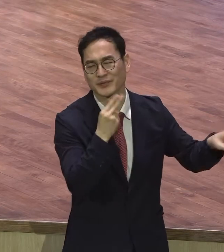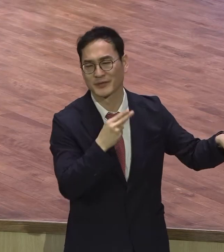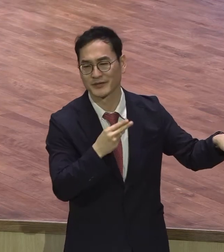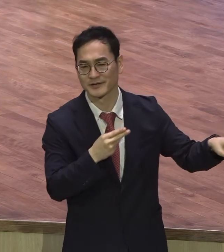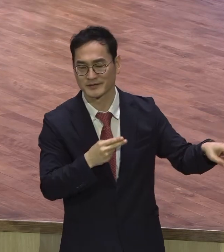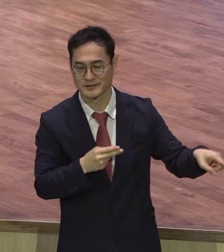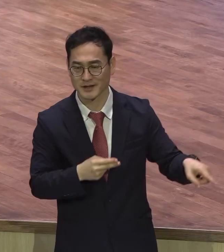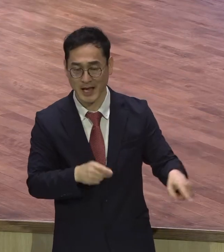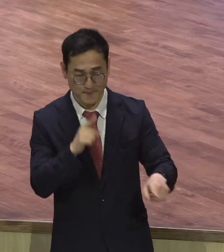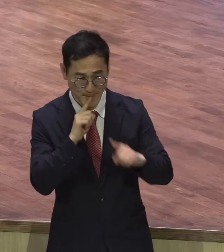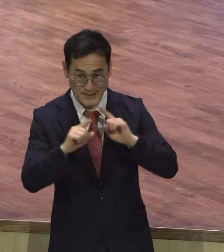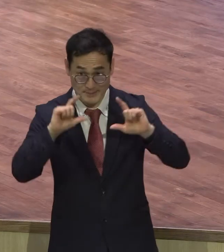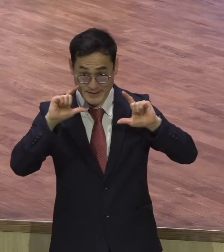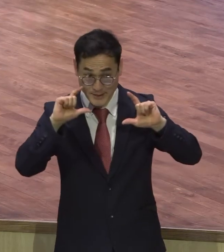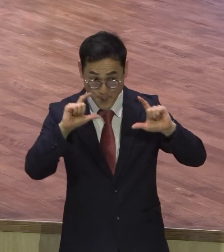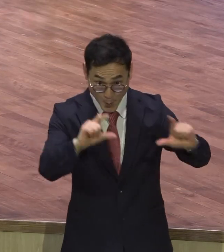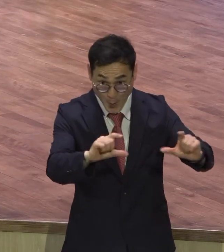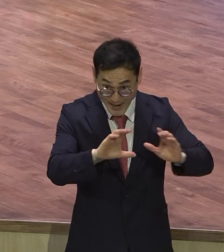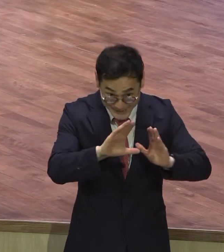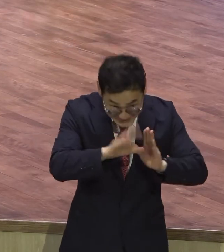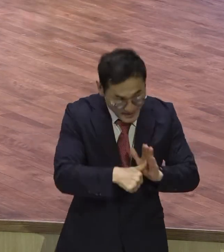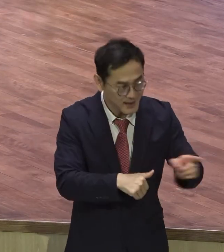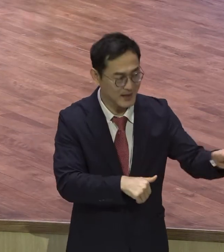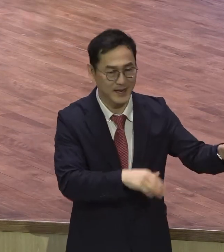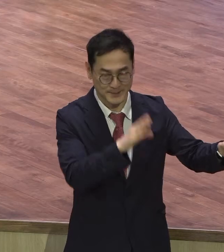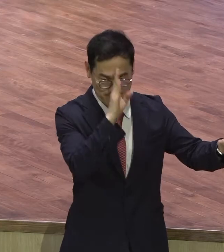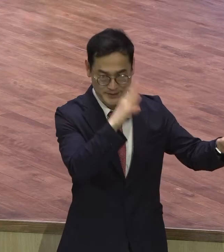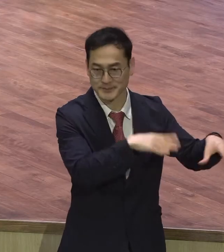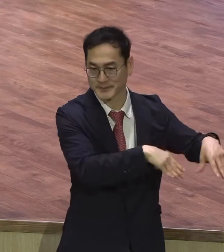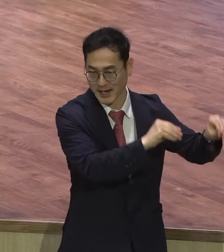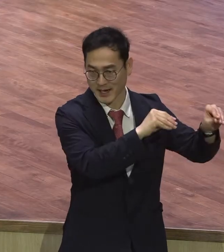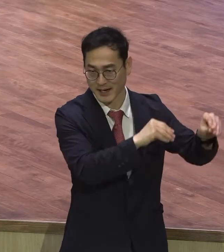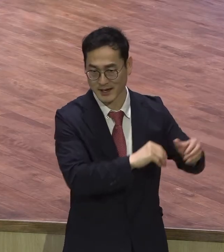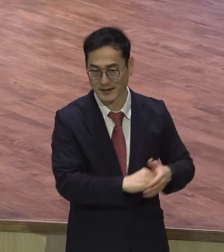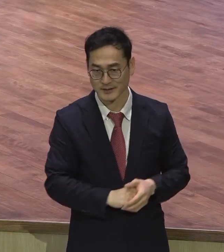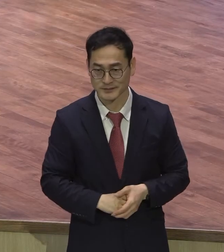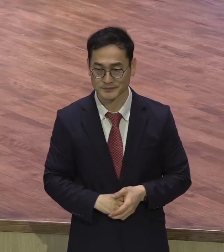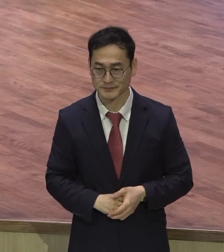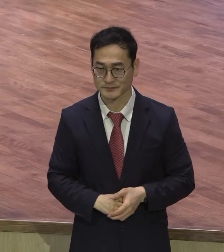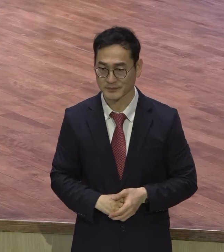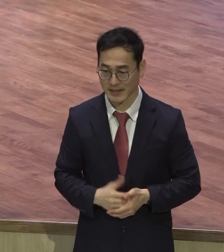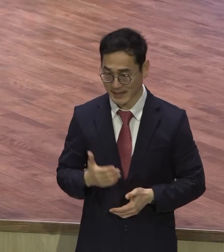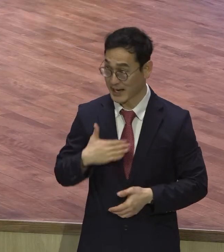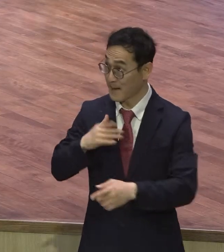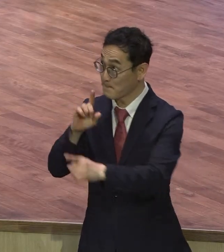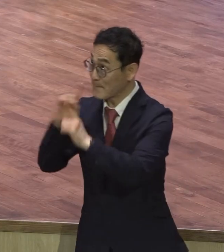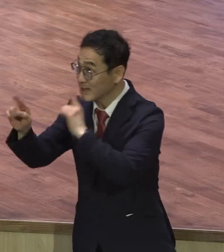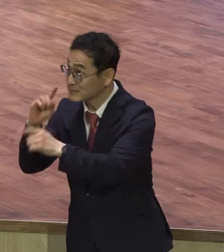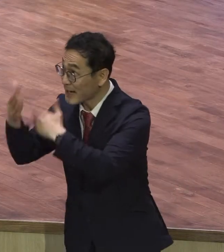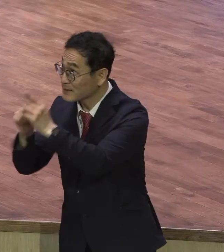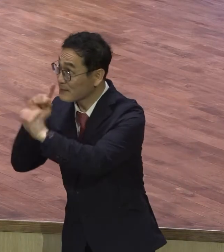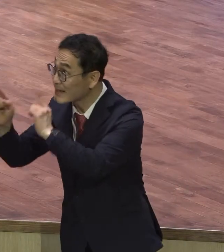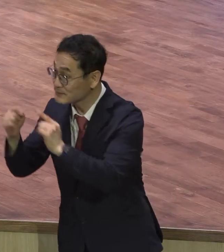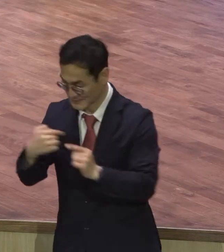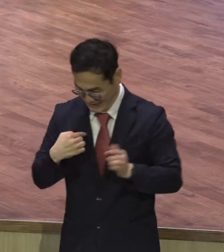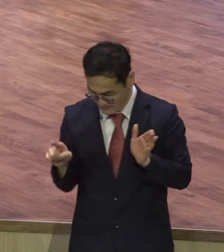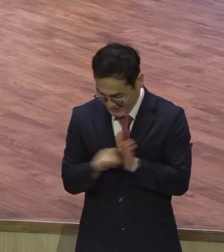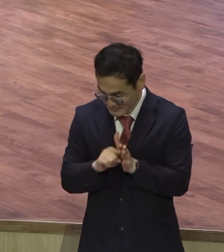선포되는 순간 적시로 하인이 나왔다 말씀이 믿음과 접목되면 놀라운 역사가 난다는 거예요 말씀이 믿음과